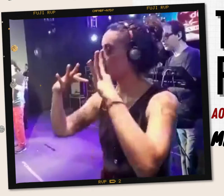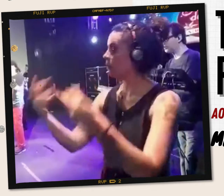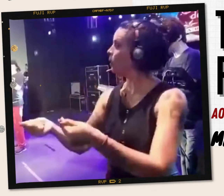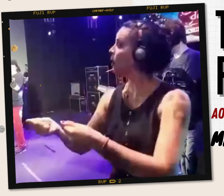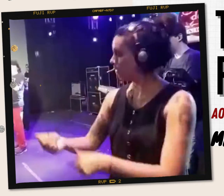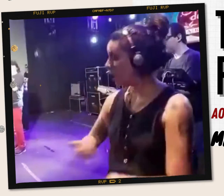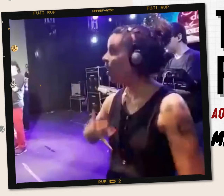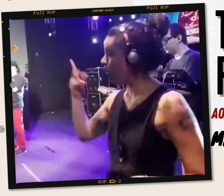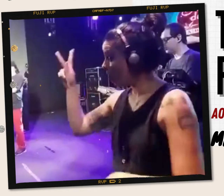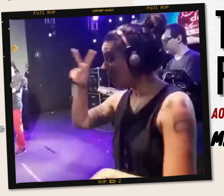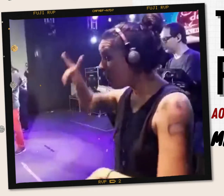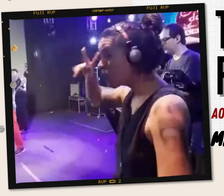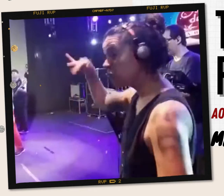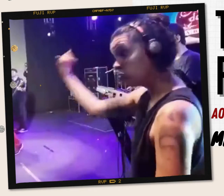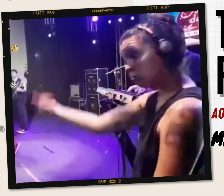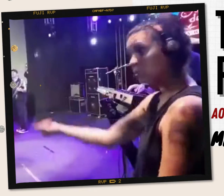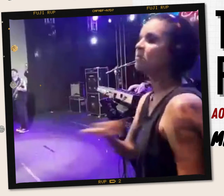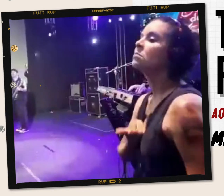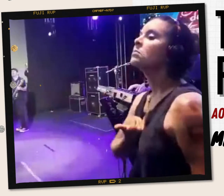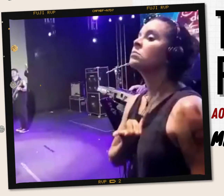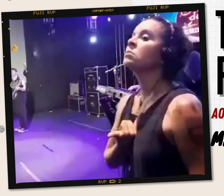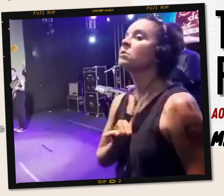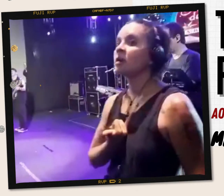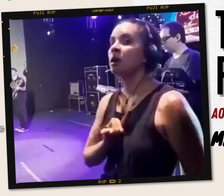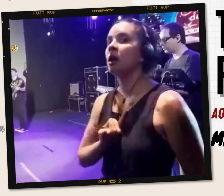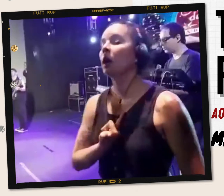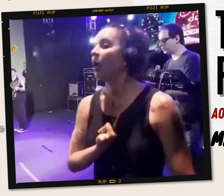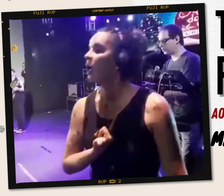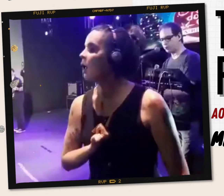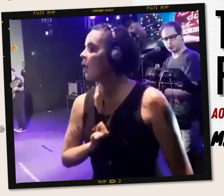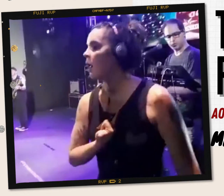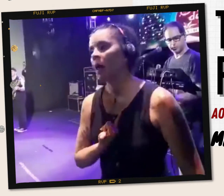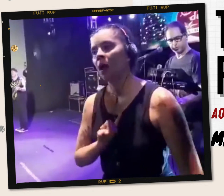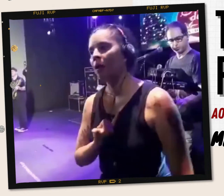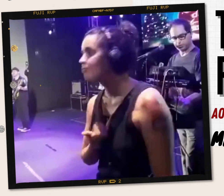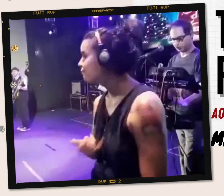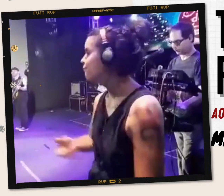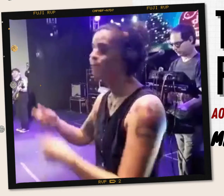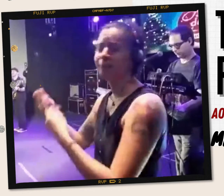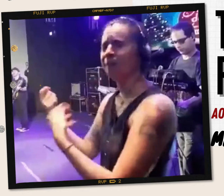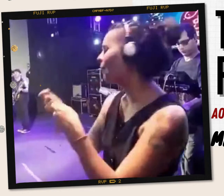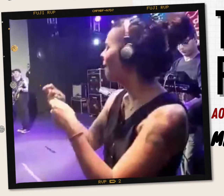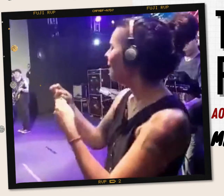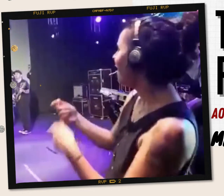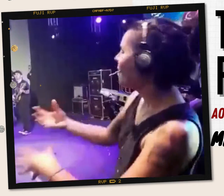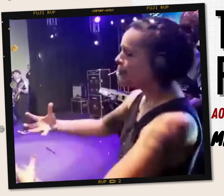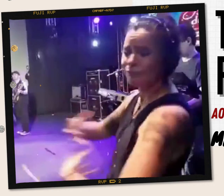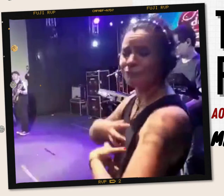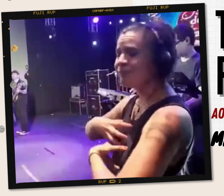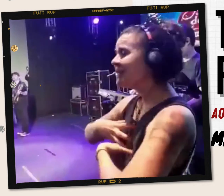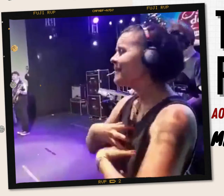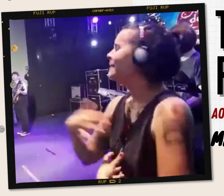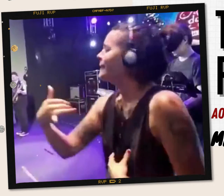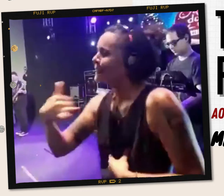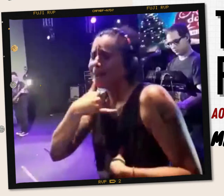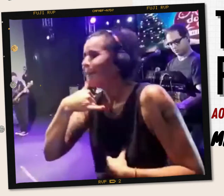Isso brinde o que você disse Eu quero ouvir Toma a razão pra ser tão